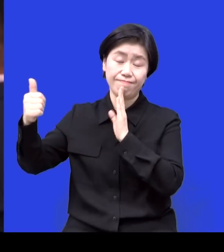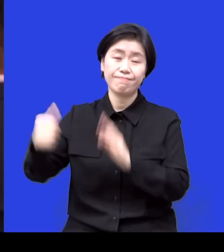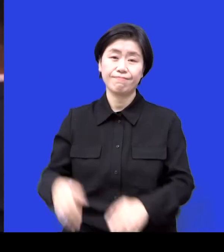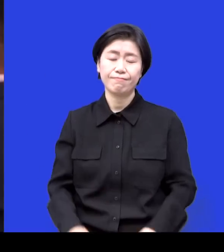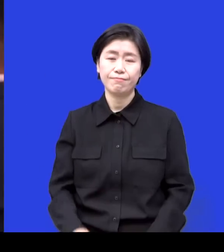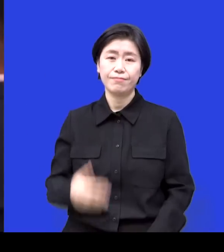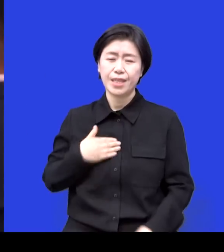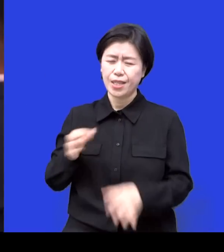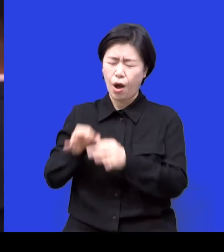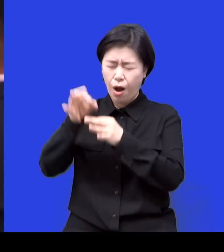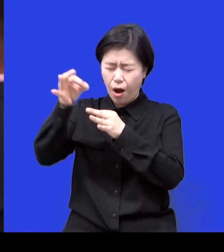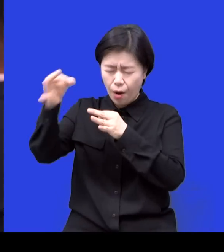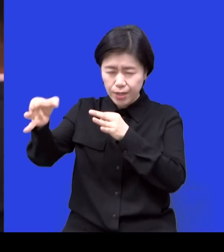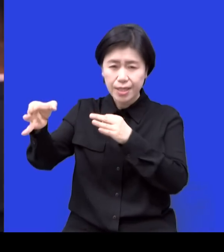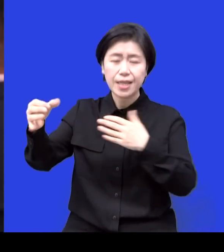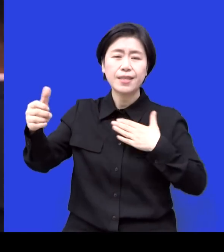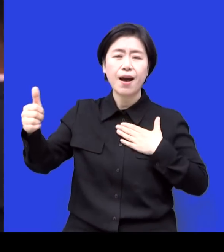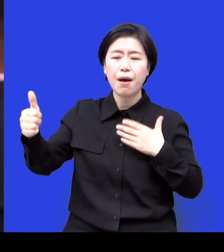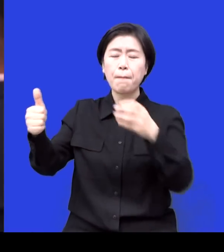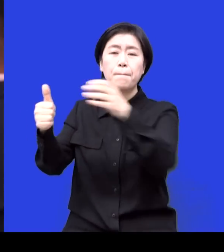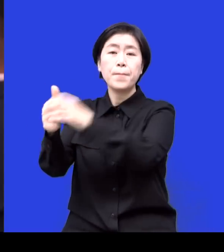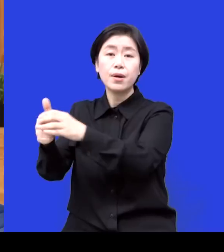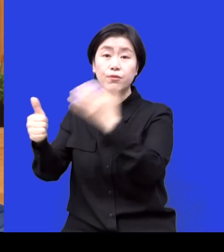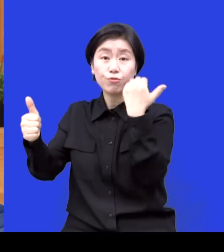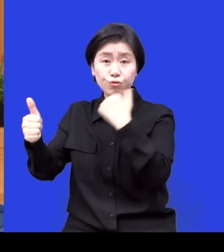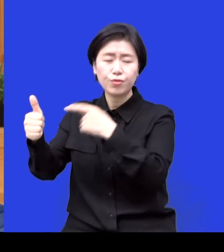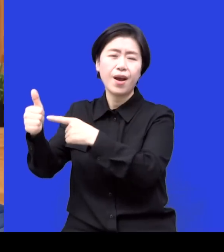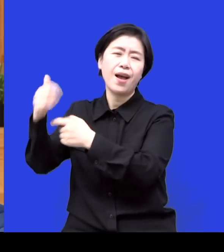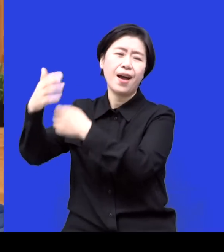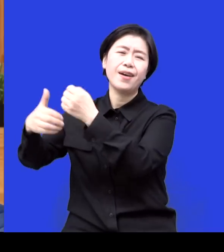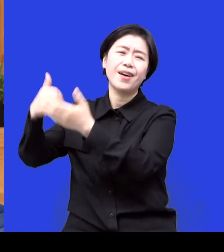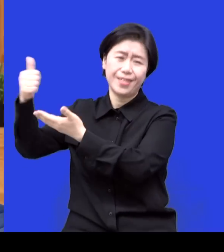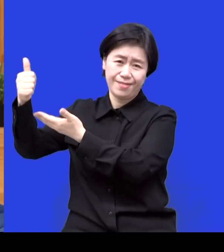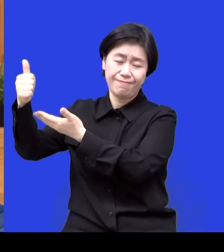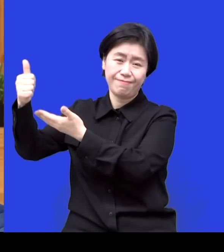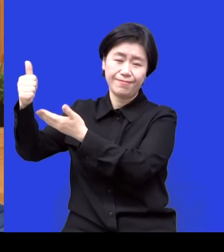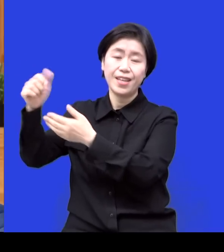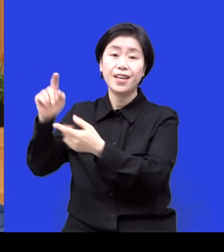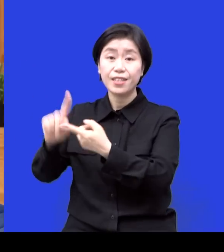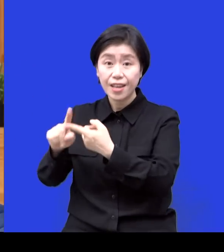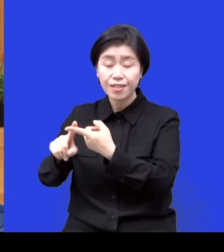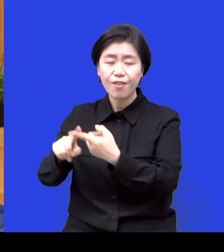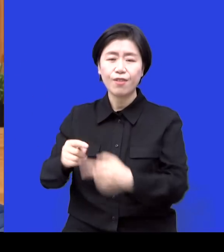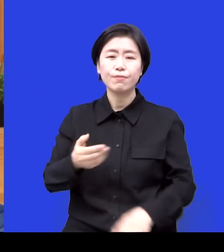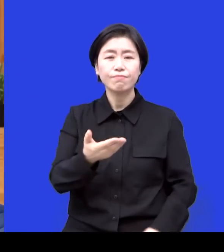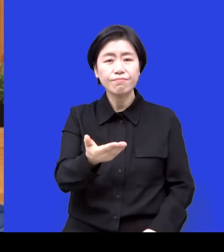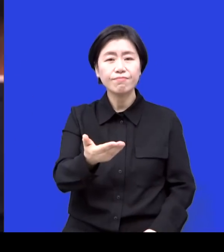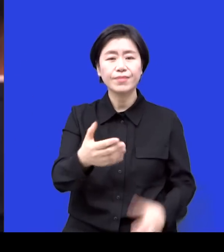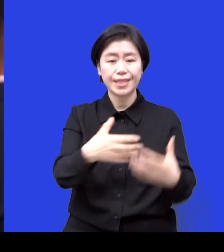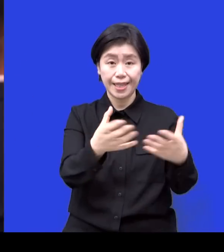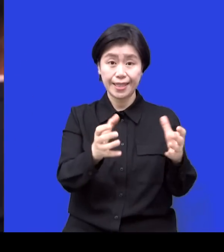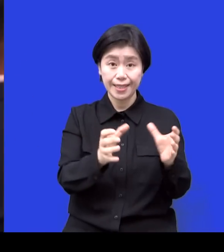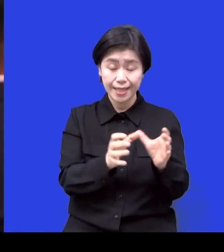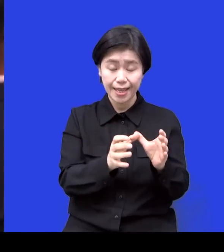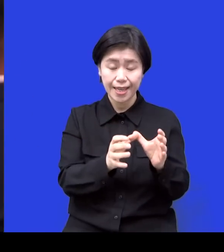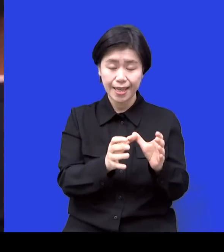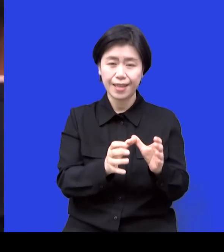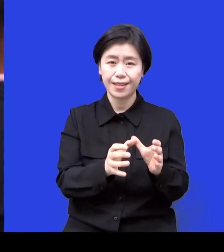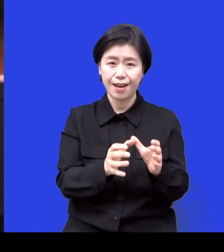영원히 책임질 수 있는 존재는 하나님밖에 없다는 바로 그 가치를 엎드림을 통해서 그 아이들에게 전해주시고 그 아이들의 무력함